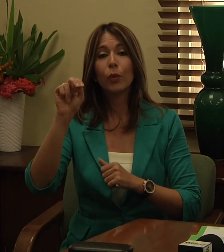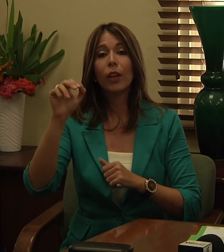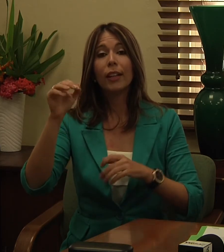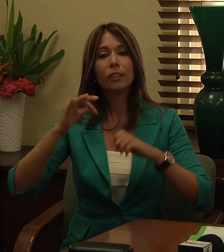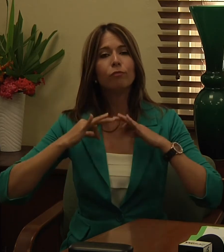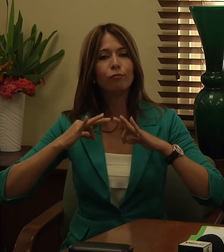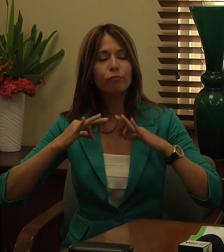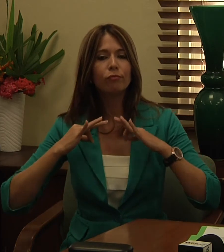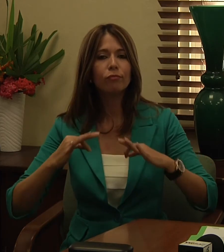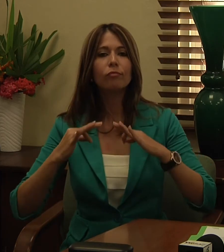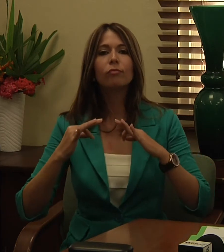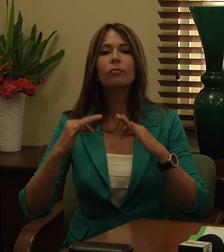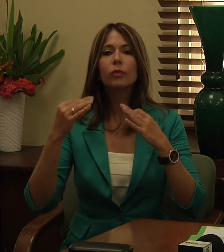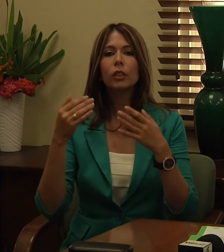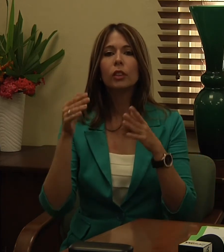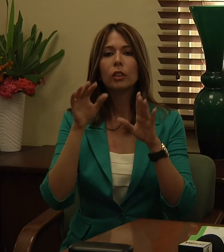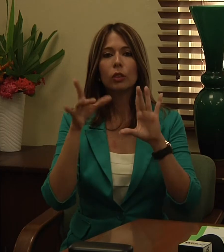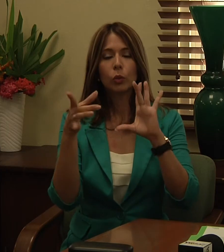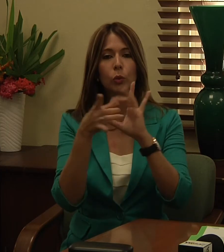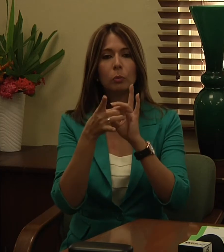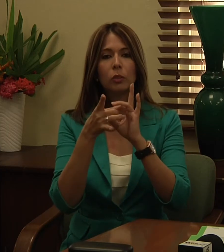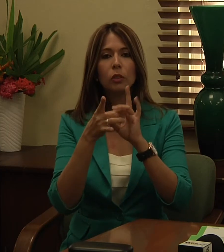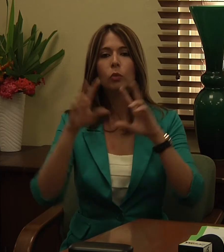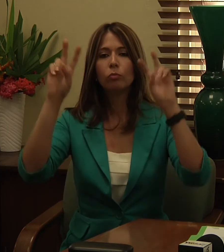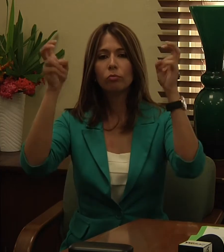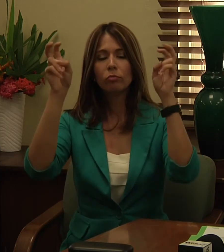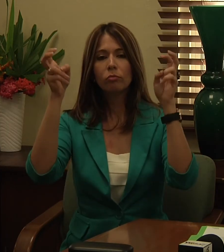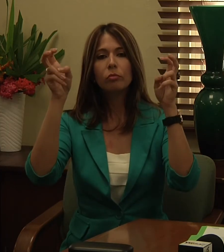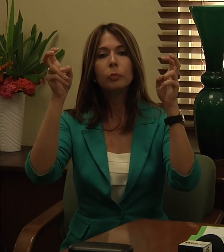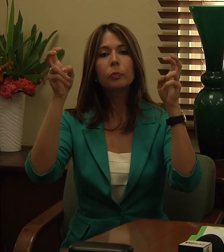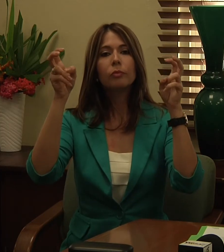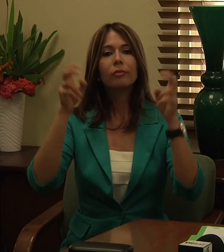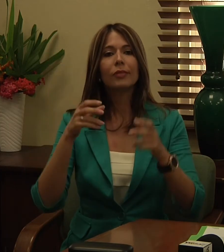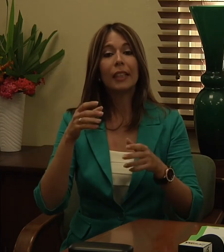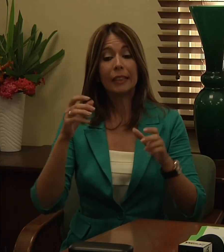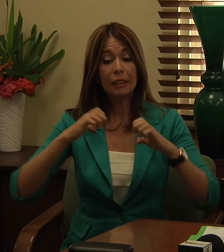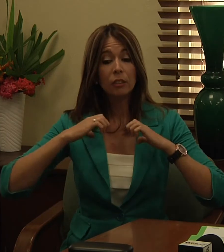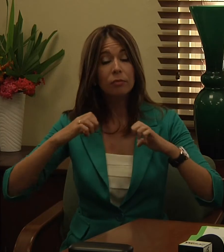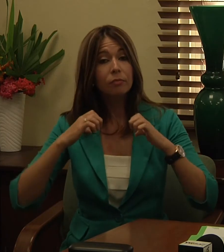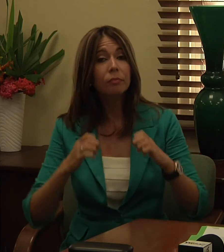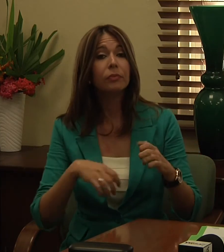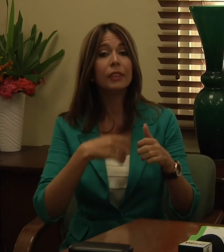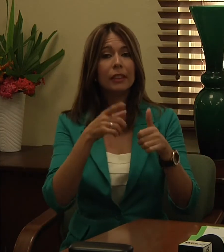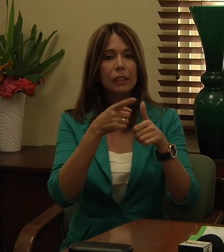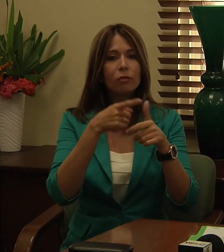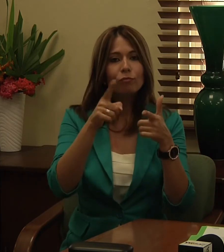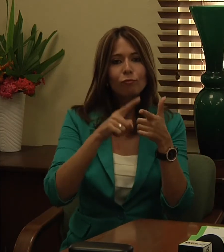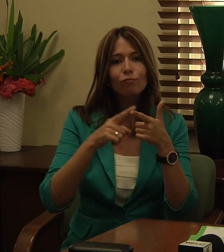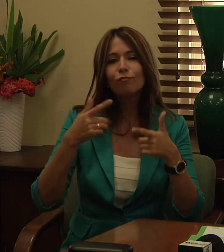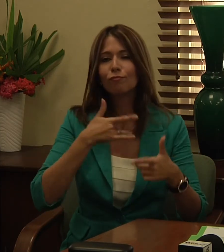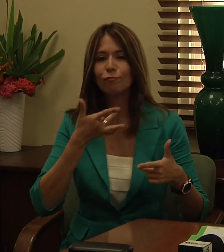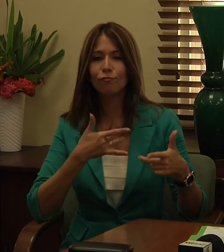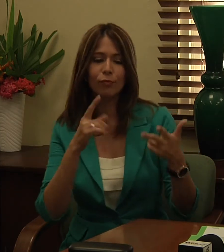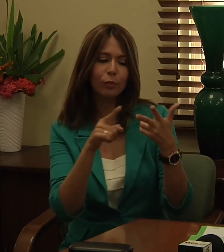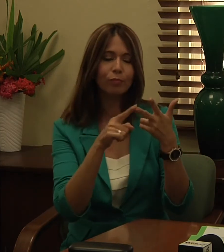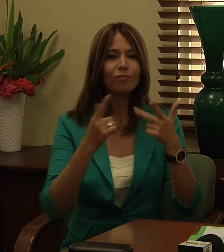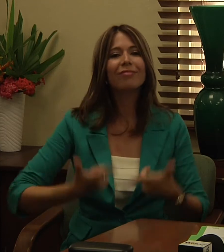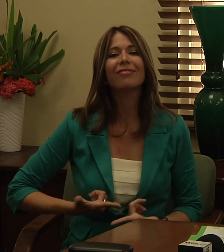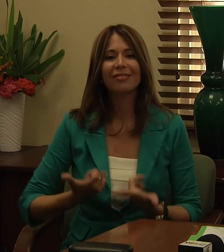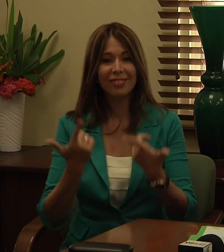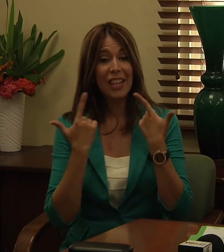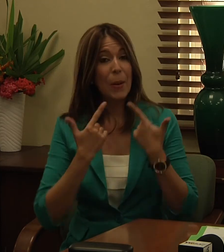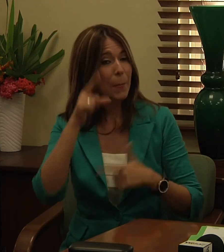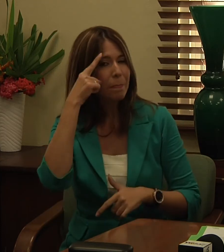que hemos titulado ejercítate, siente y vive que es una actividad para